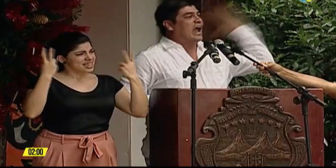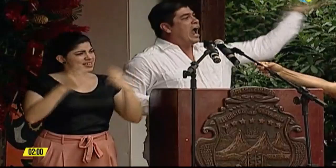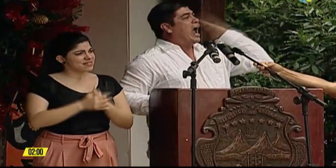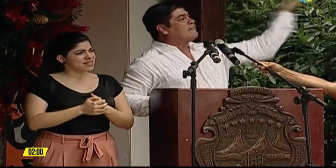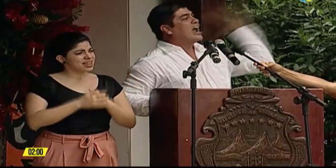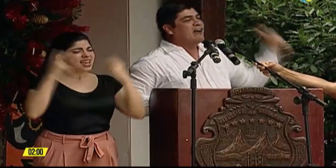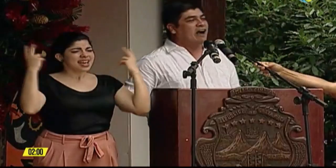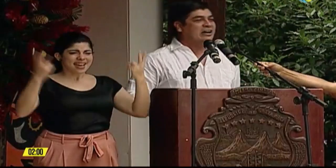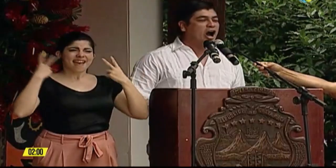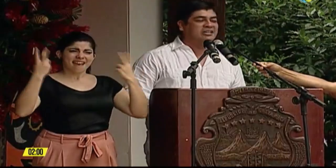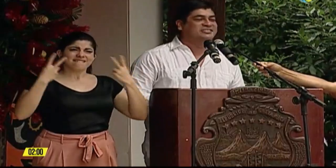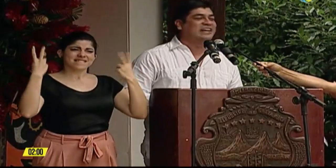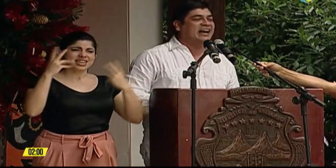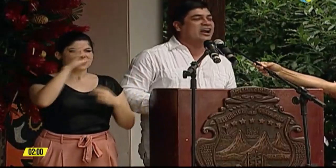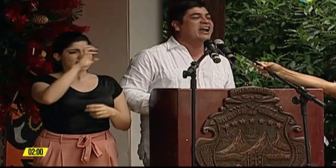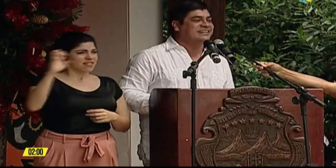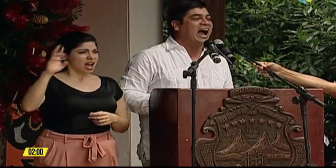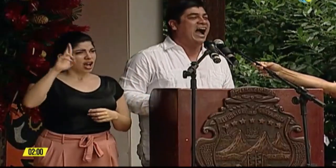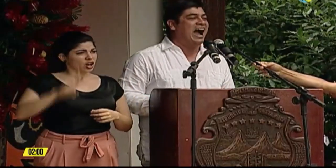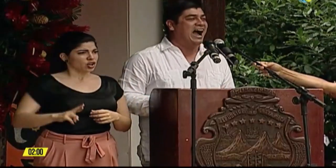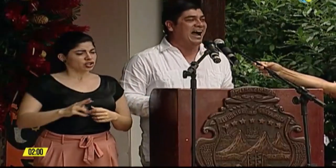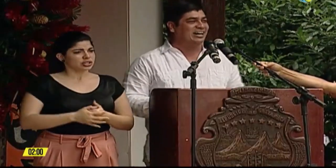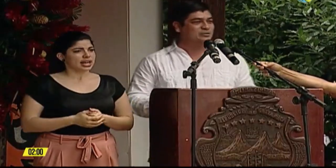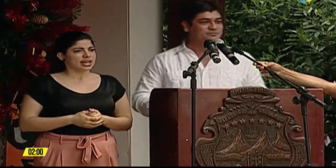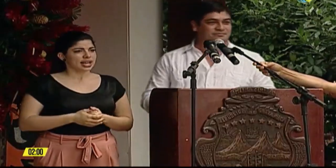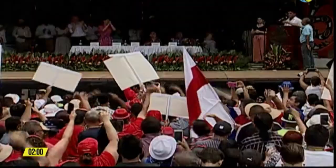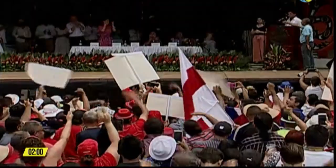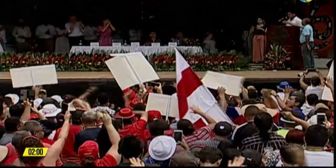Costa Rica!